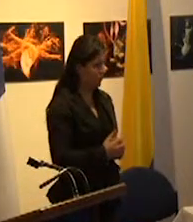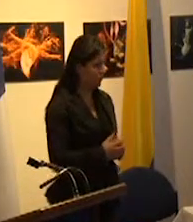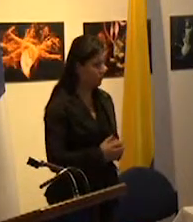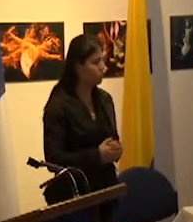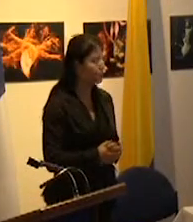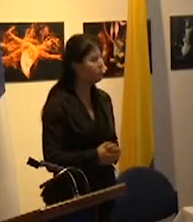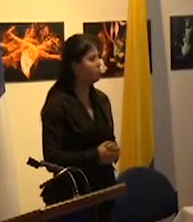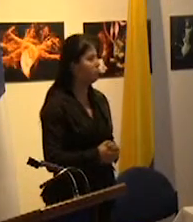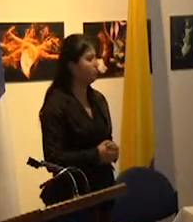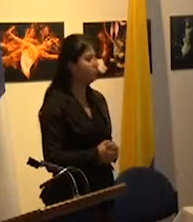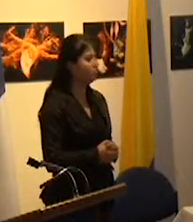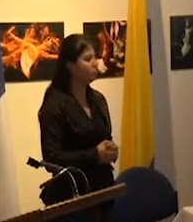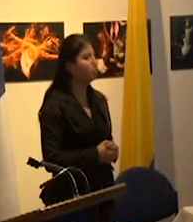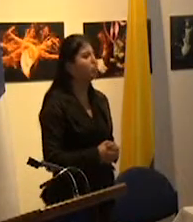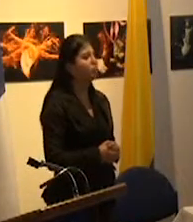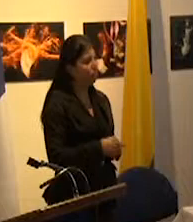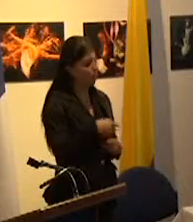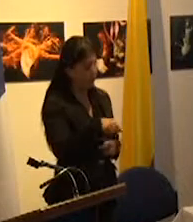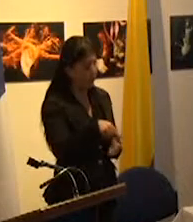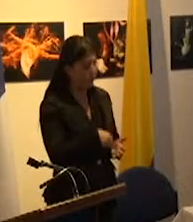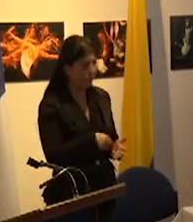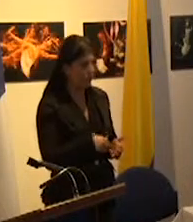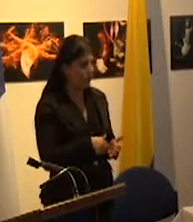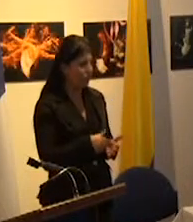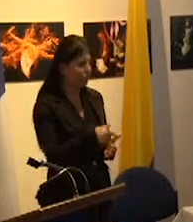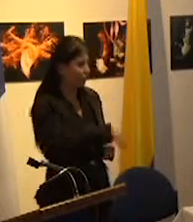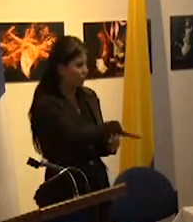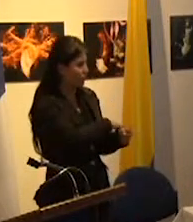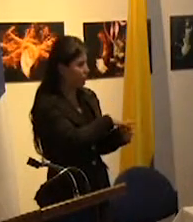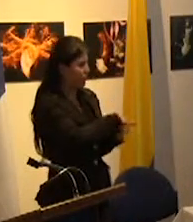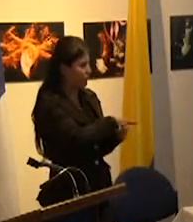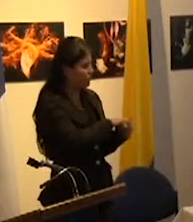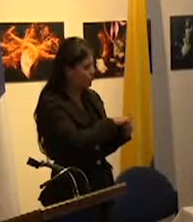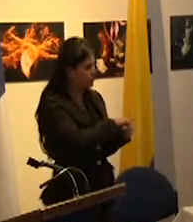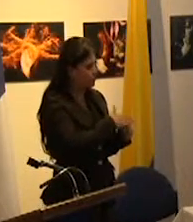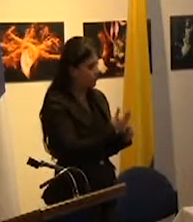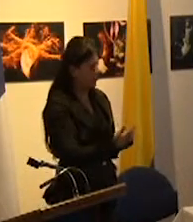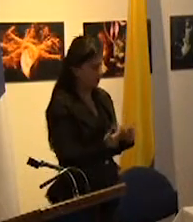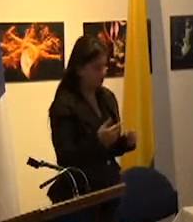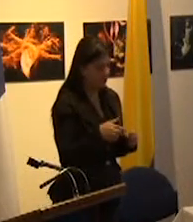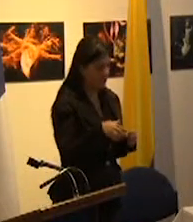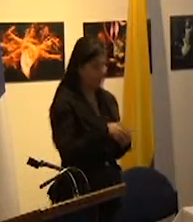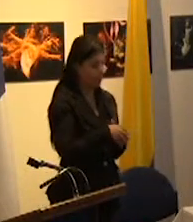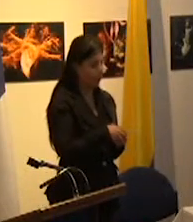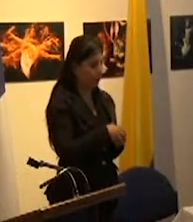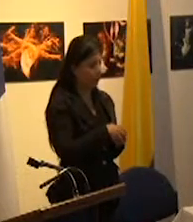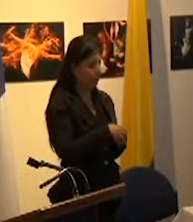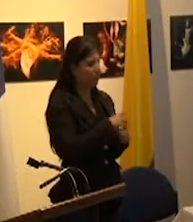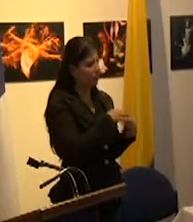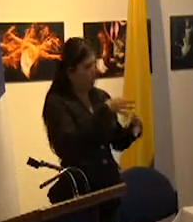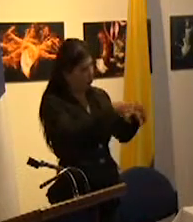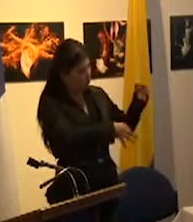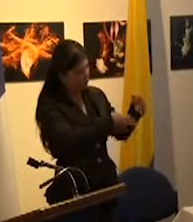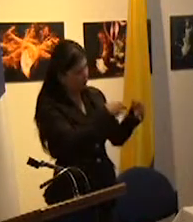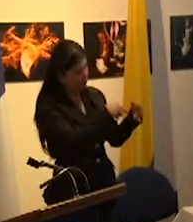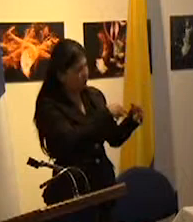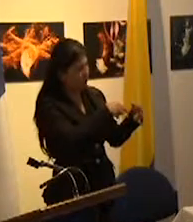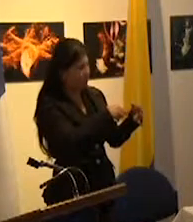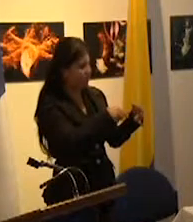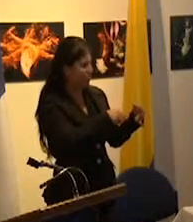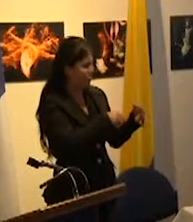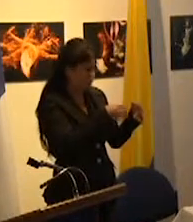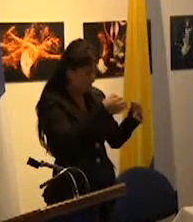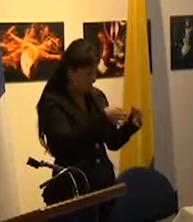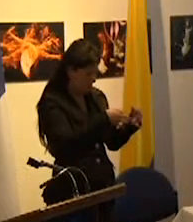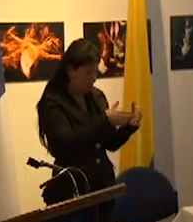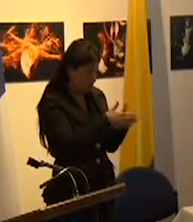que se construye a su vez una situación en que la versión sobre los justos se está distanciando